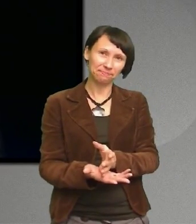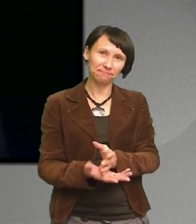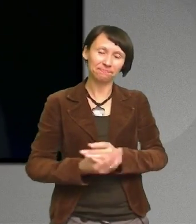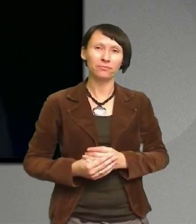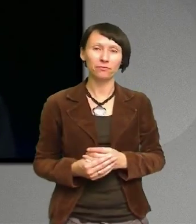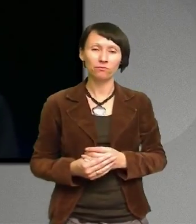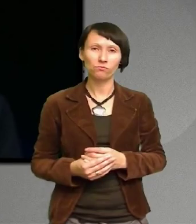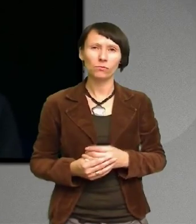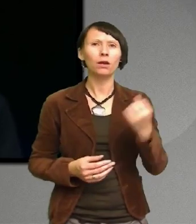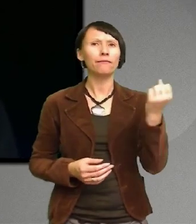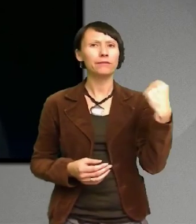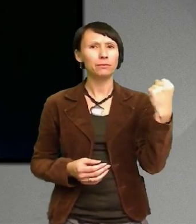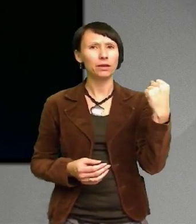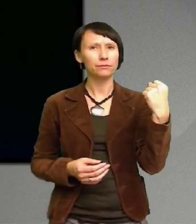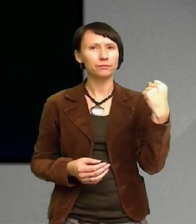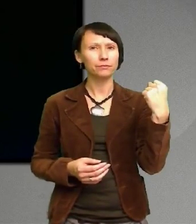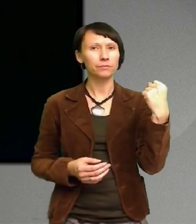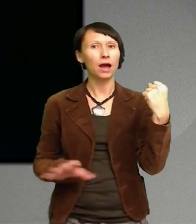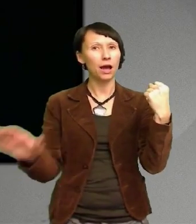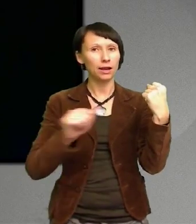Feedback Alla säger det Men alla gör det inte